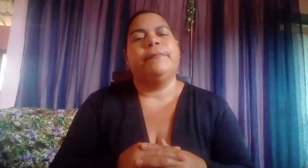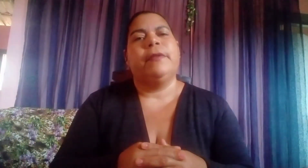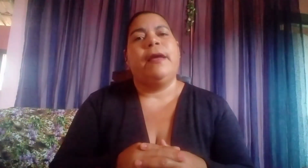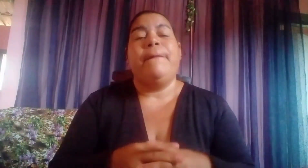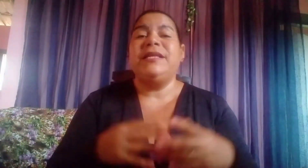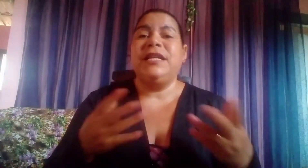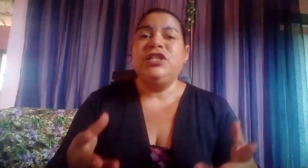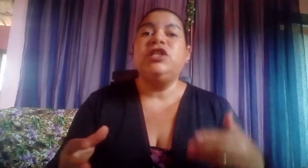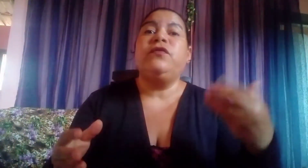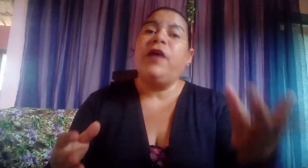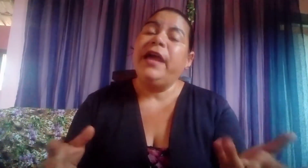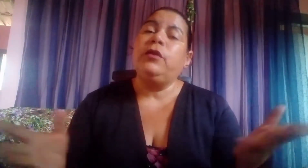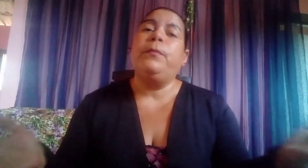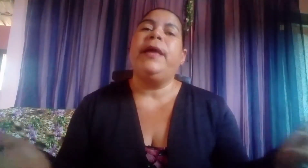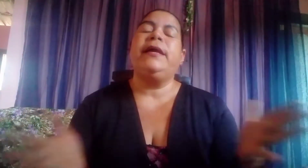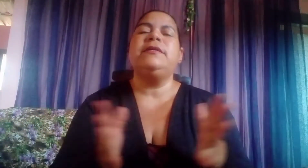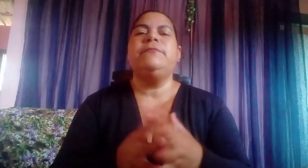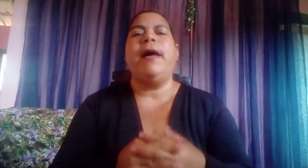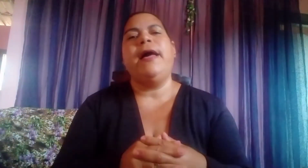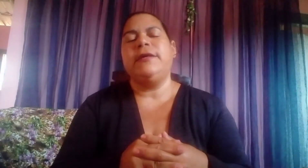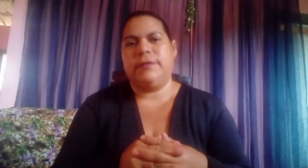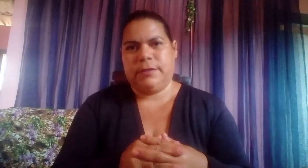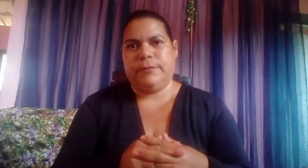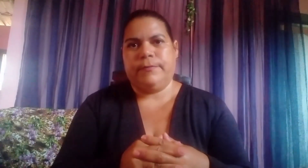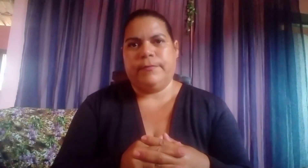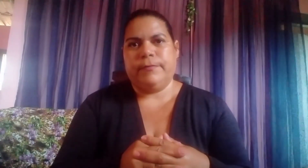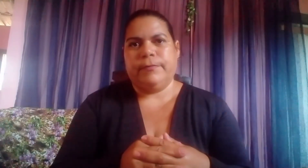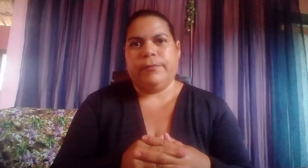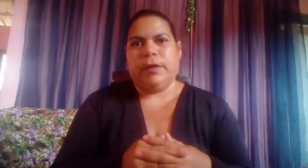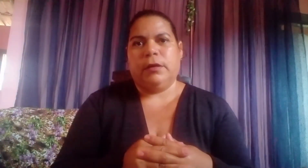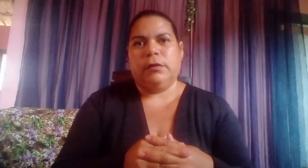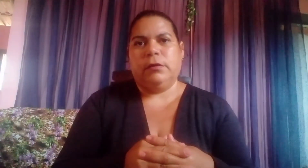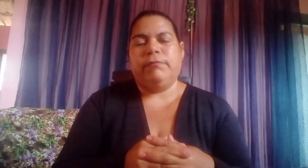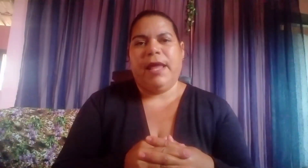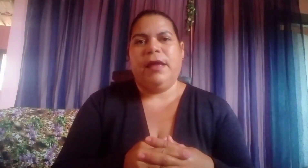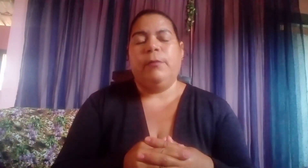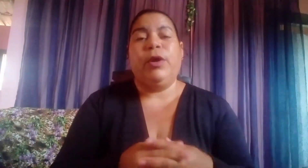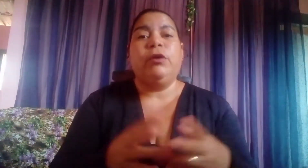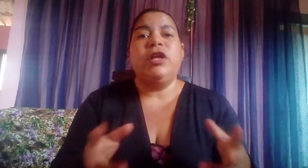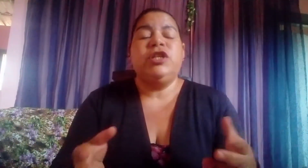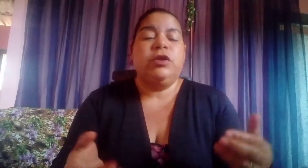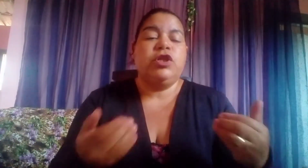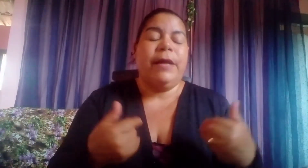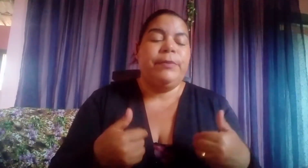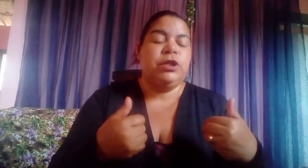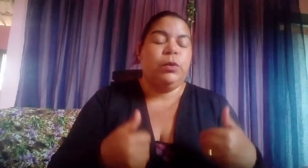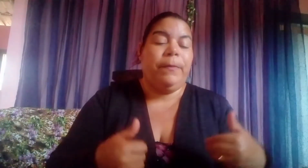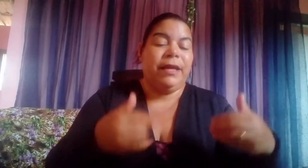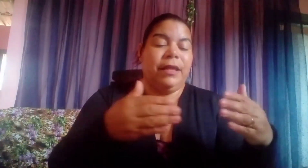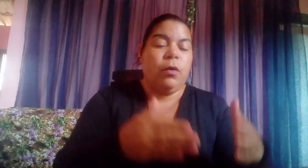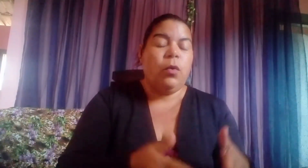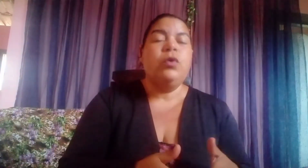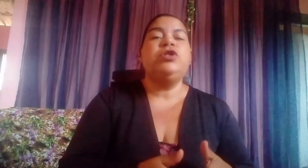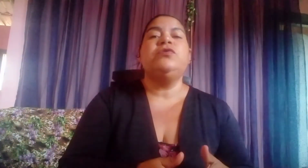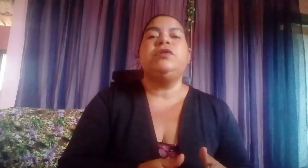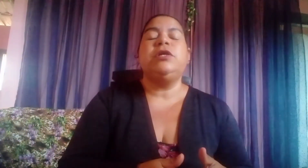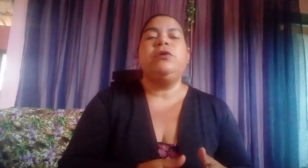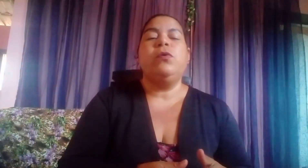Mas Ele diz. Vai no PECS mais. Né? Porque não adianta eu estar pedindo perdão. Hoje é o Senhor.